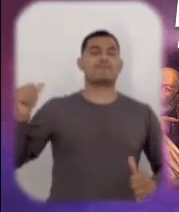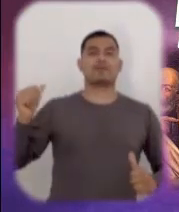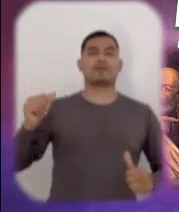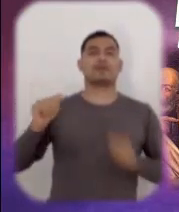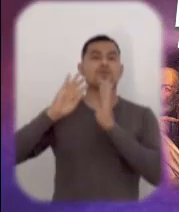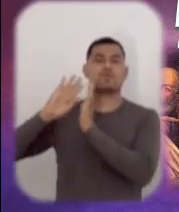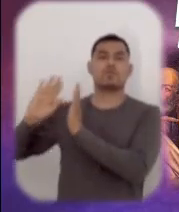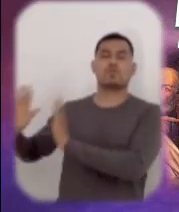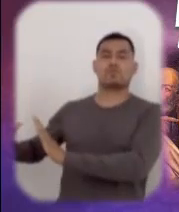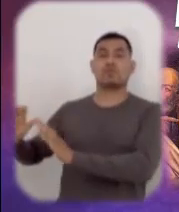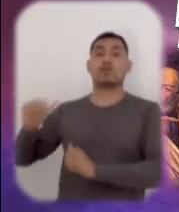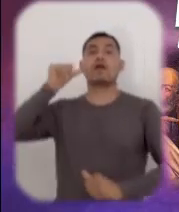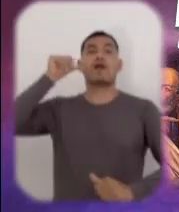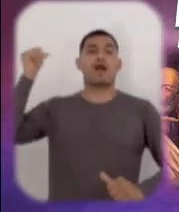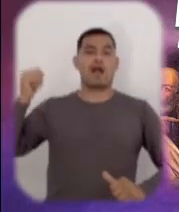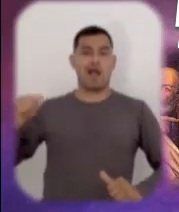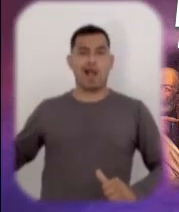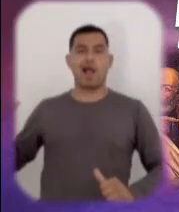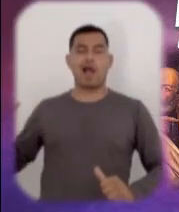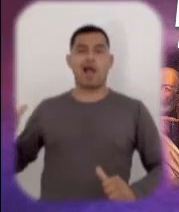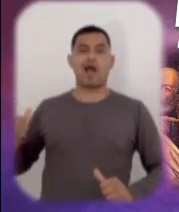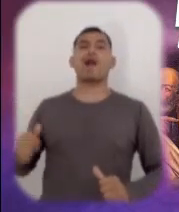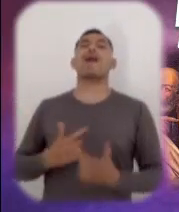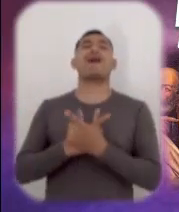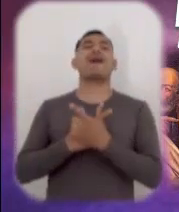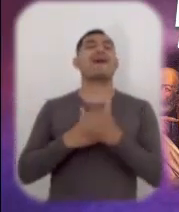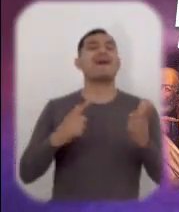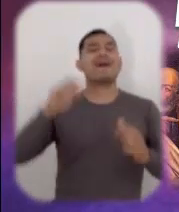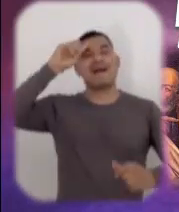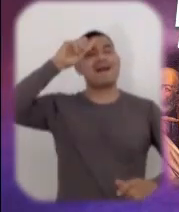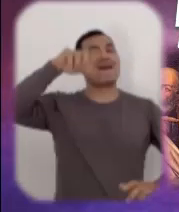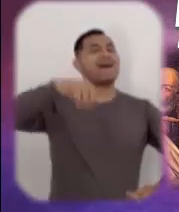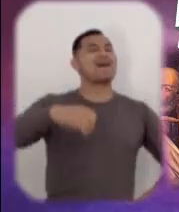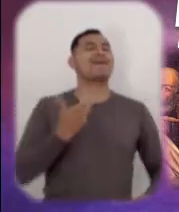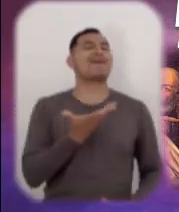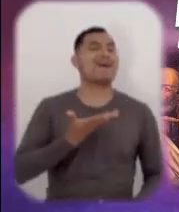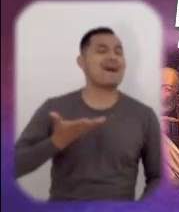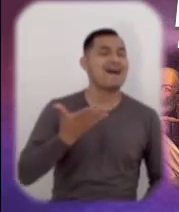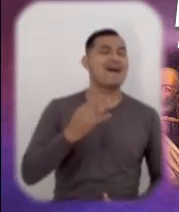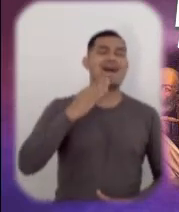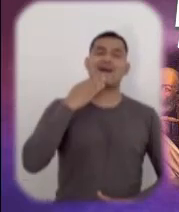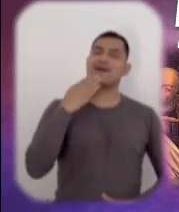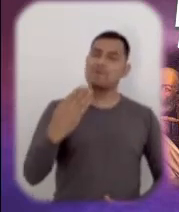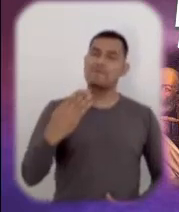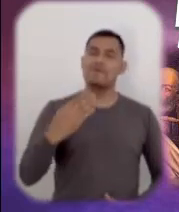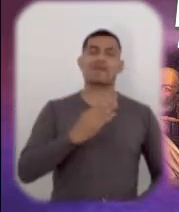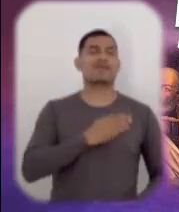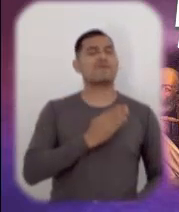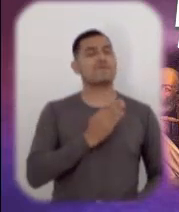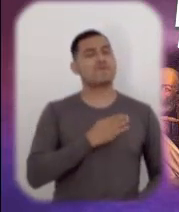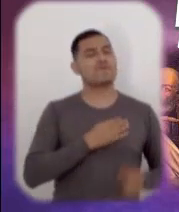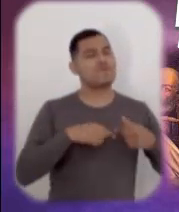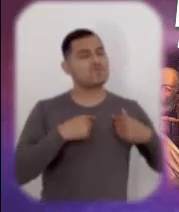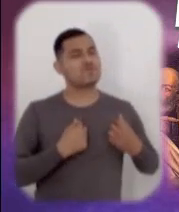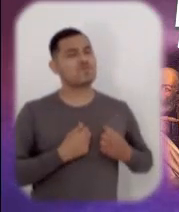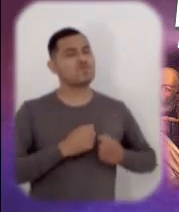verdaderamente libre. Pero la esclavitud que ahora mantiene en el hambre y en la miseria a las naciones brota de otra esclavitud